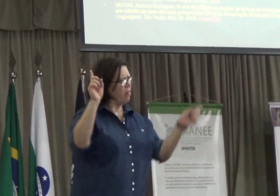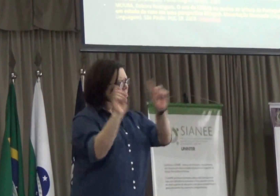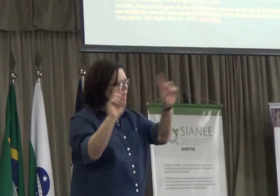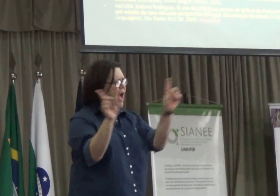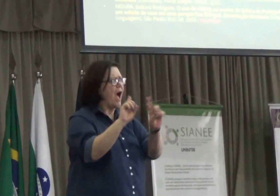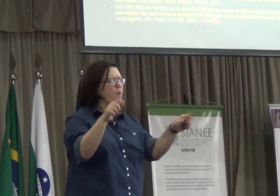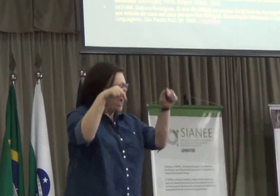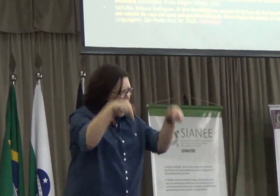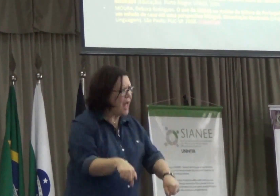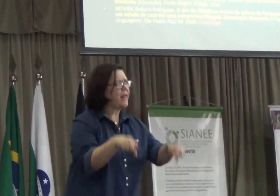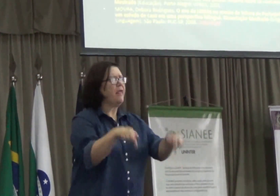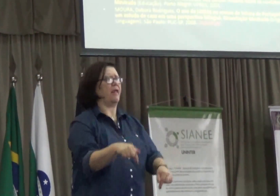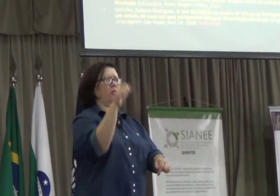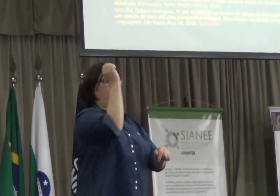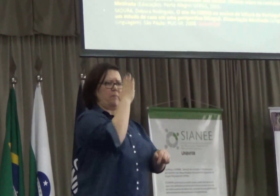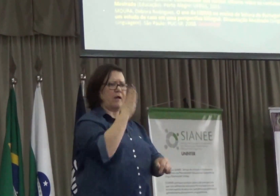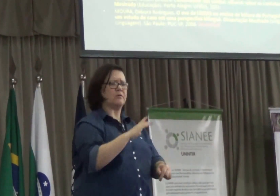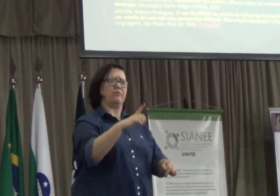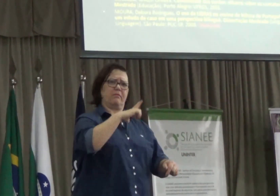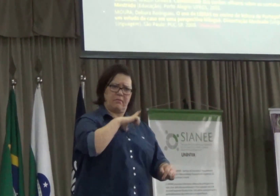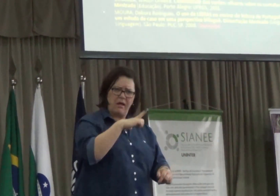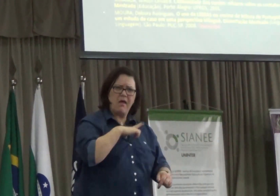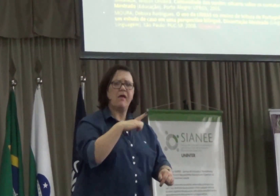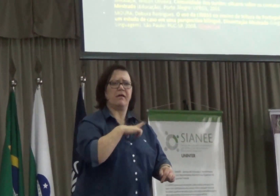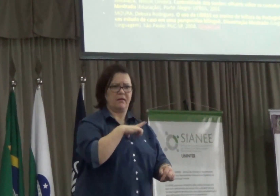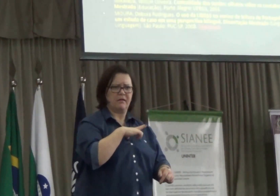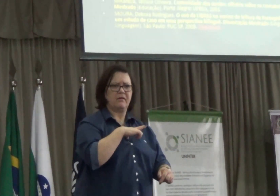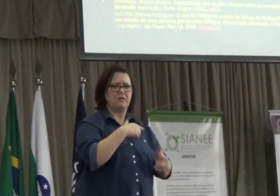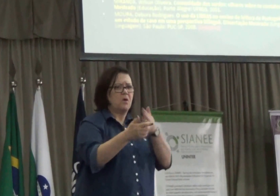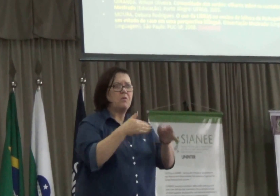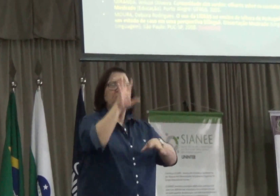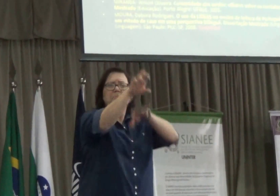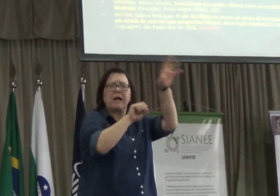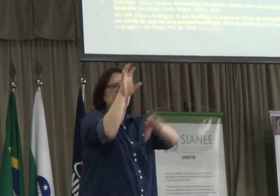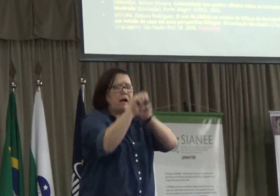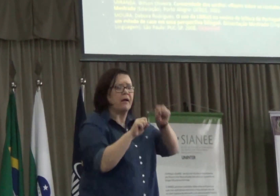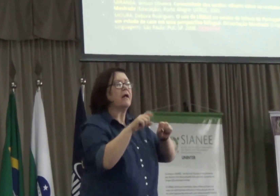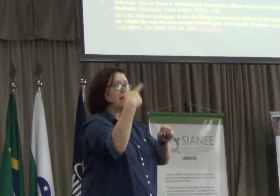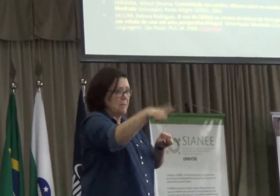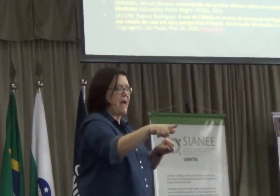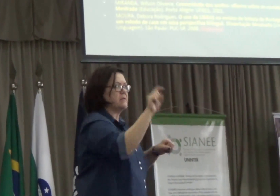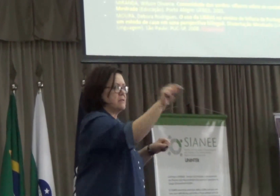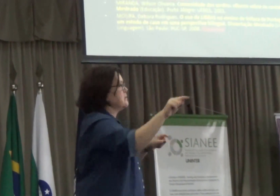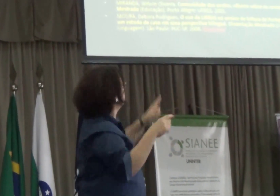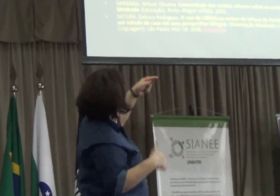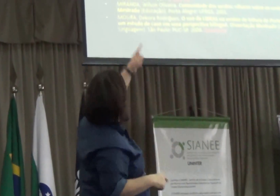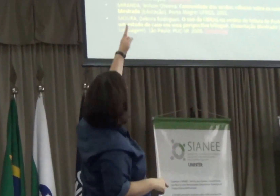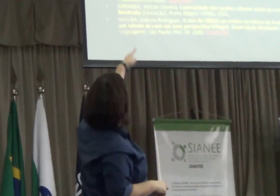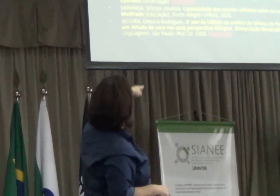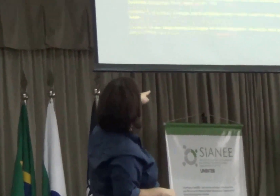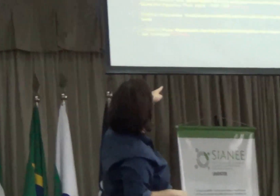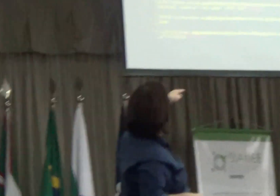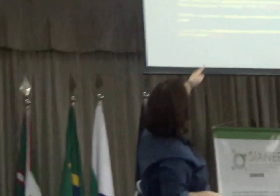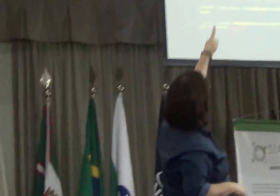Não, não são só surdos, não são de outros países nossos, surdos nossos aqui que pesquisaram. Tem mais, veja lá.